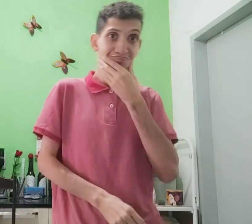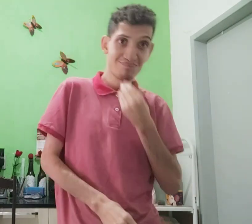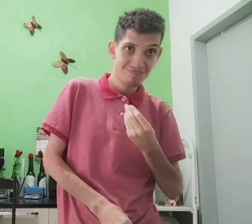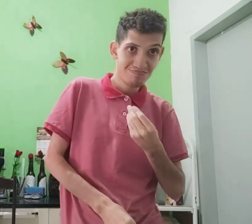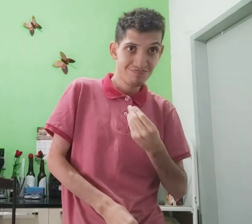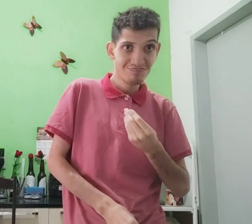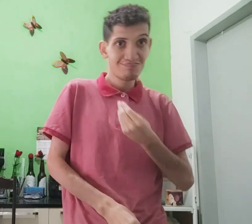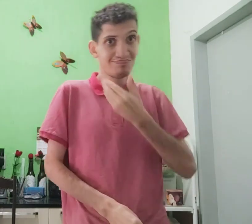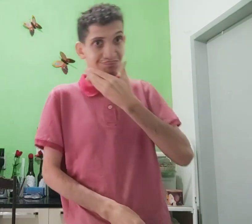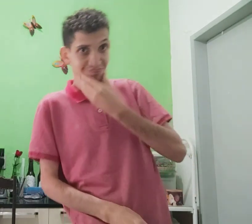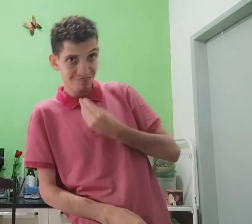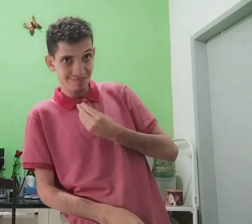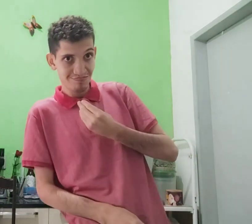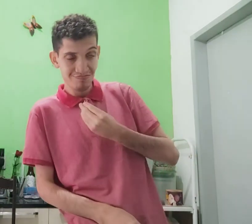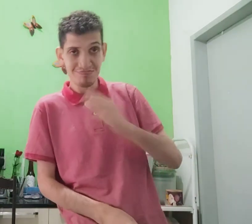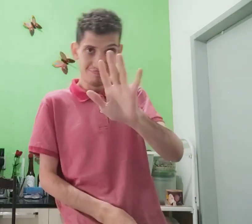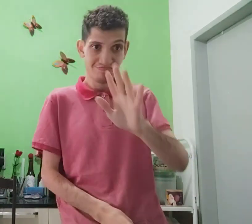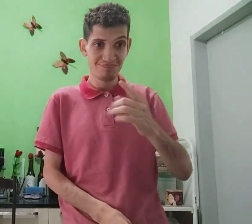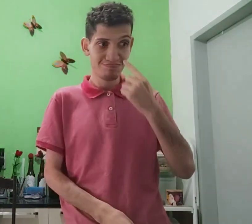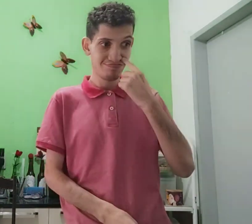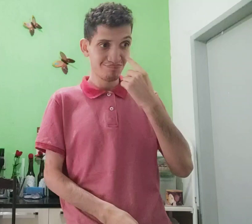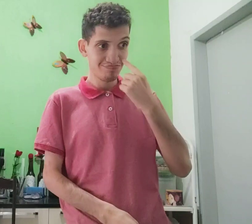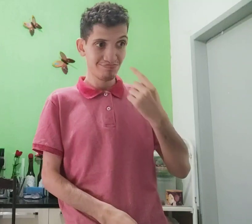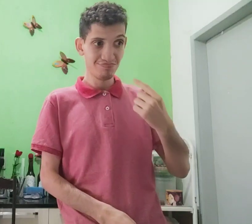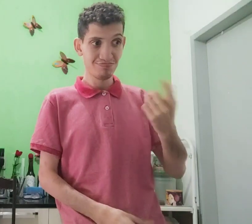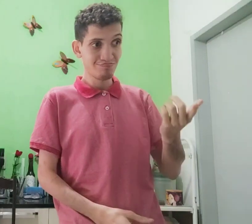os dois, homem, macho, olha,